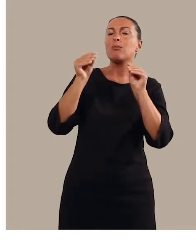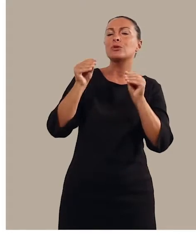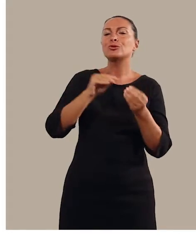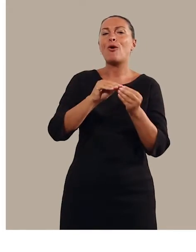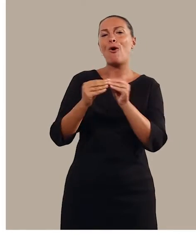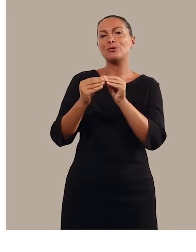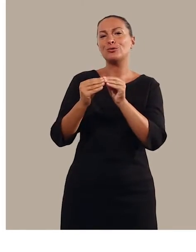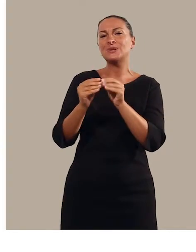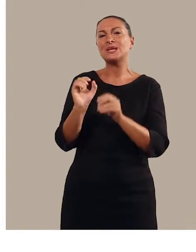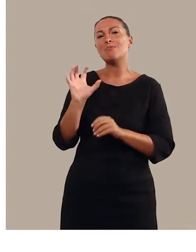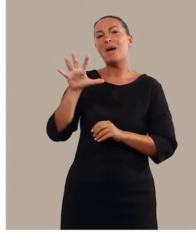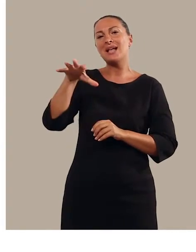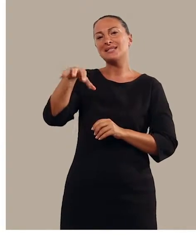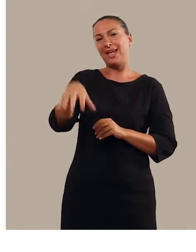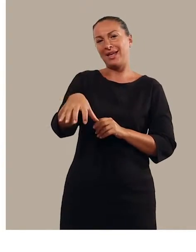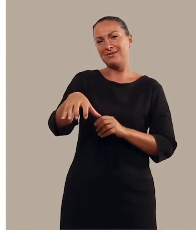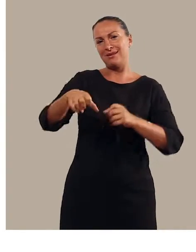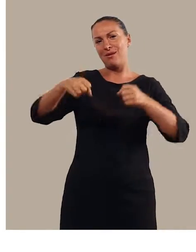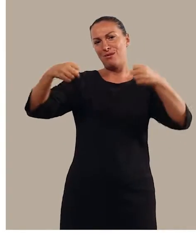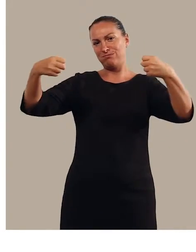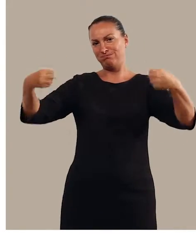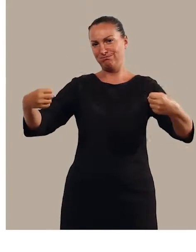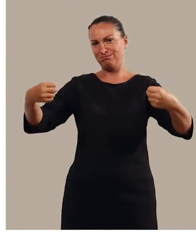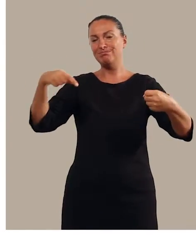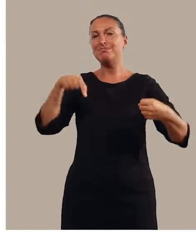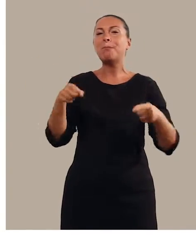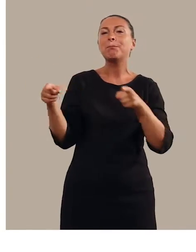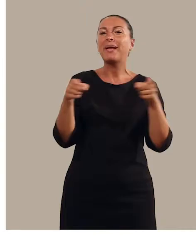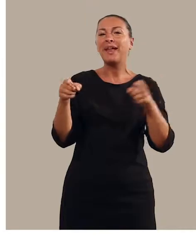costruzione di imponenti masserie fortificate nel Cinquecento.